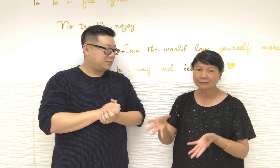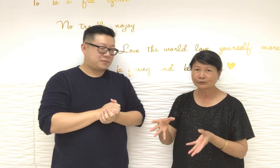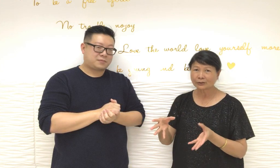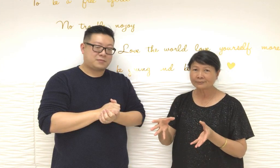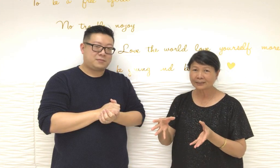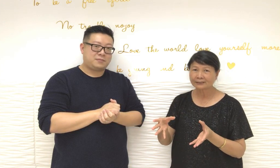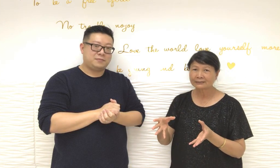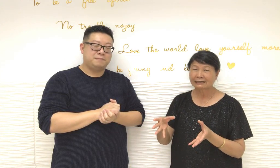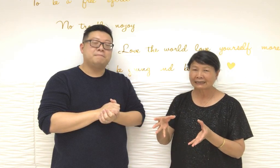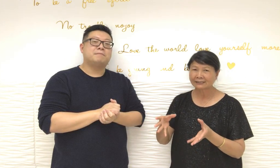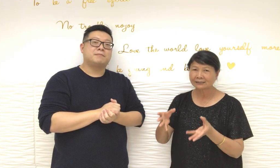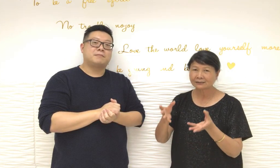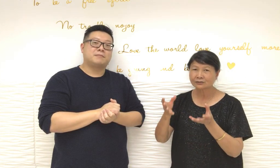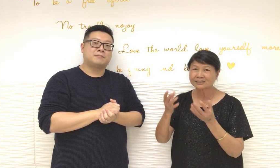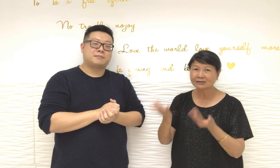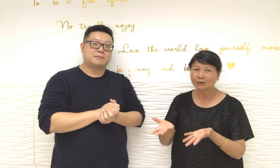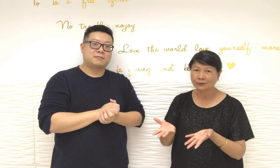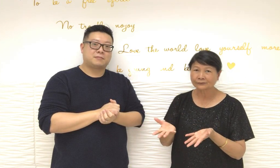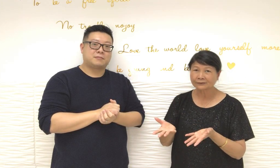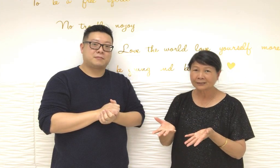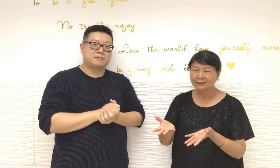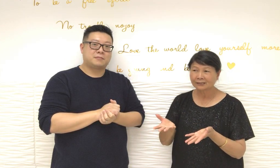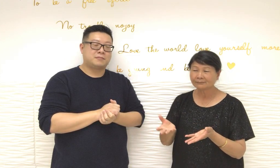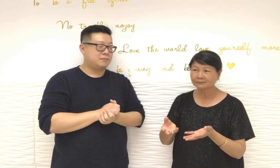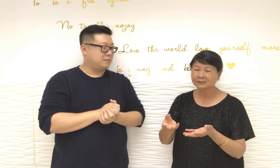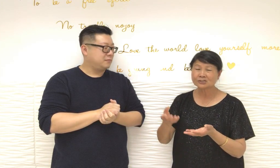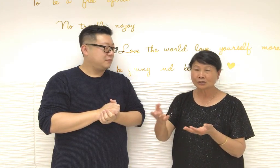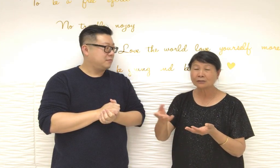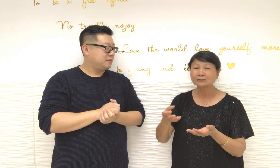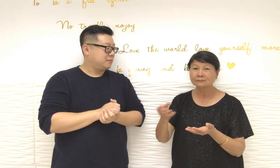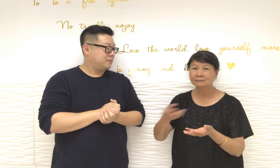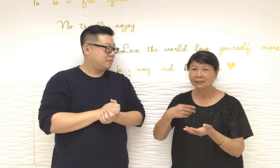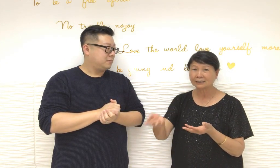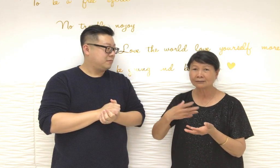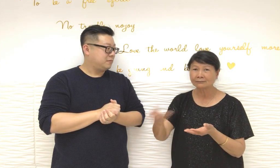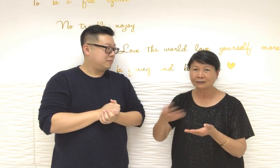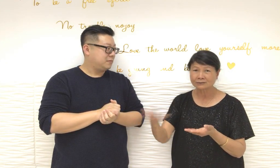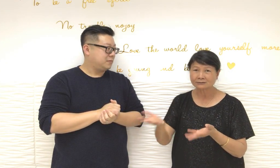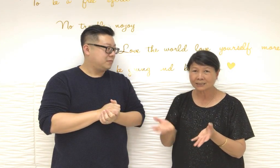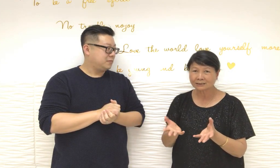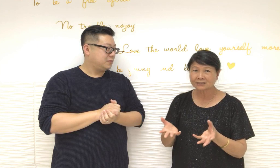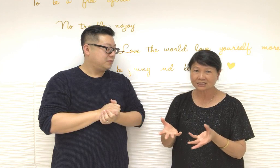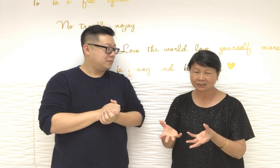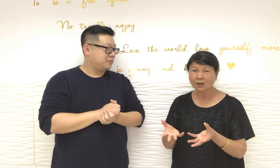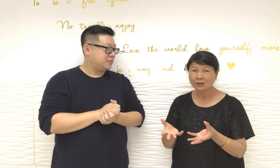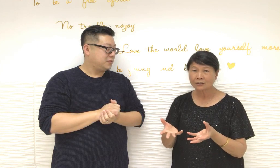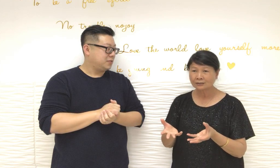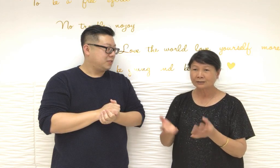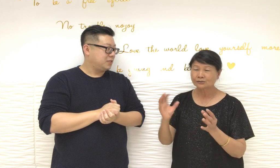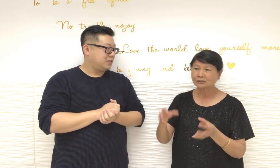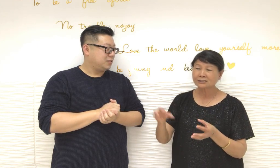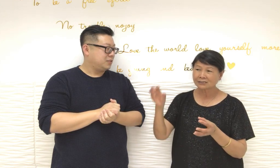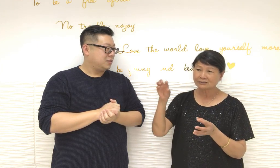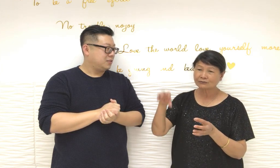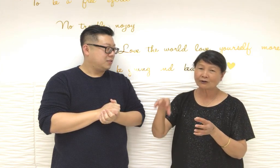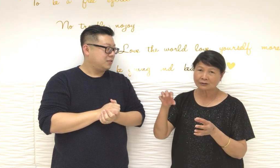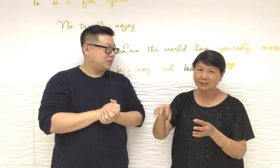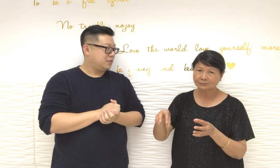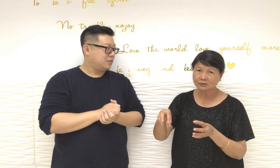門裡面是生活那些水不停留走所有的錢所以就要放吸水